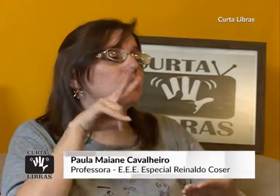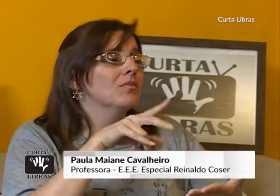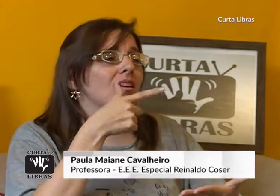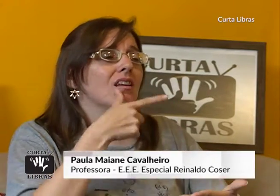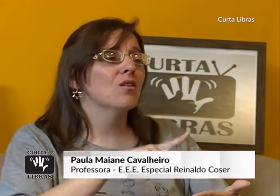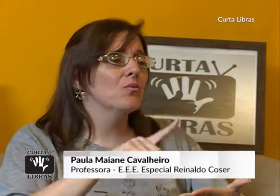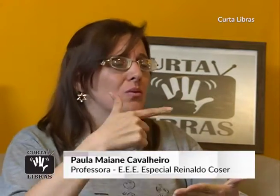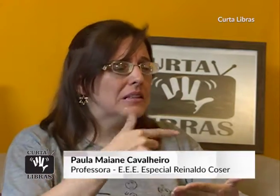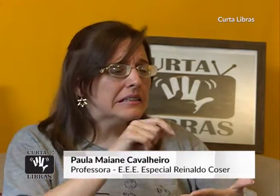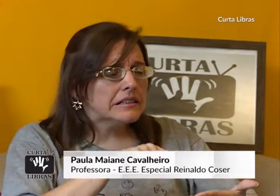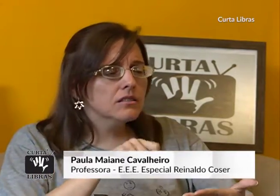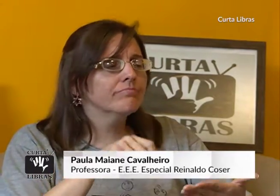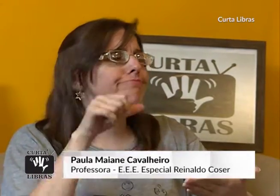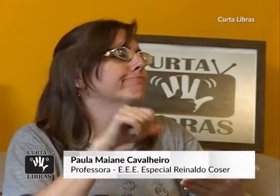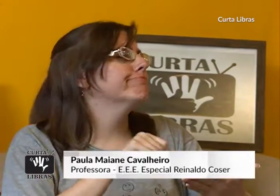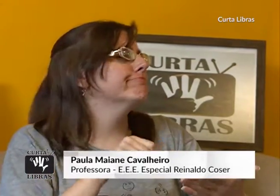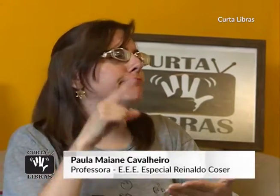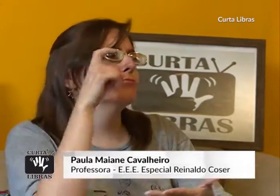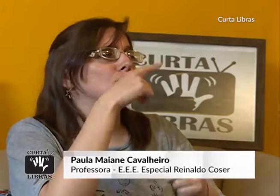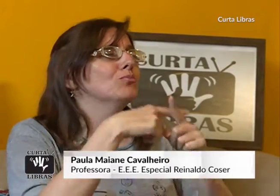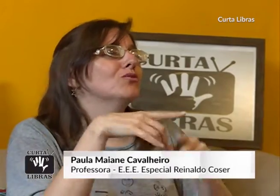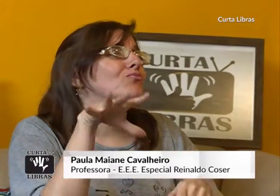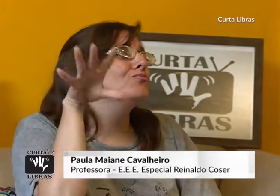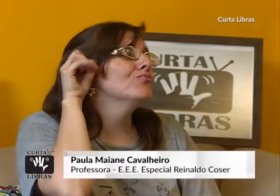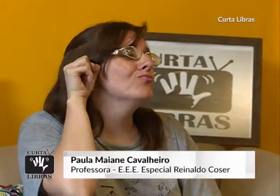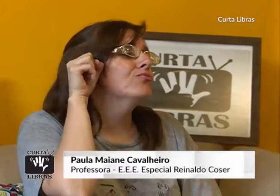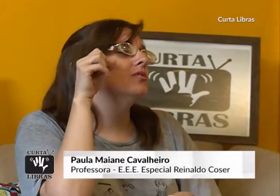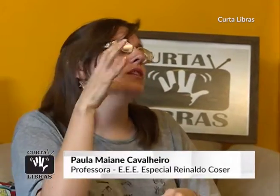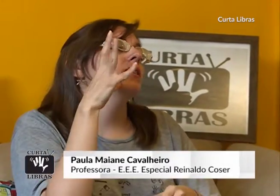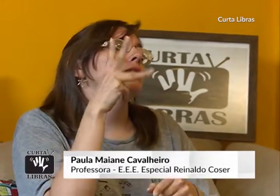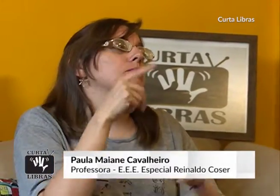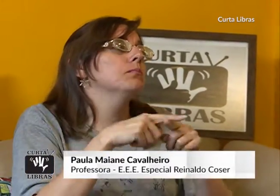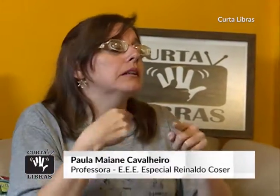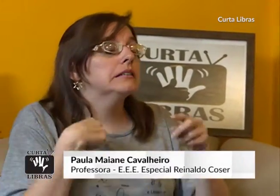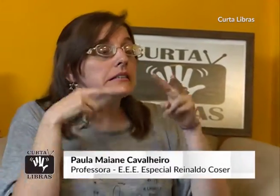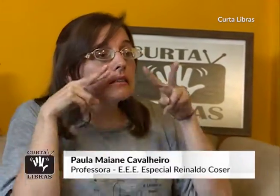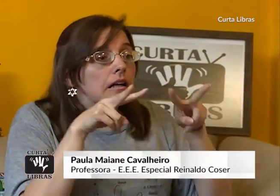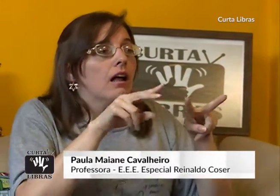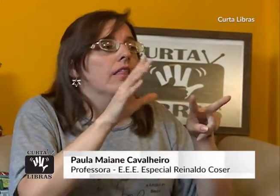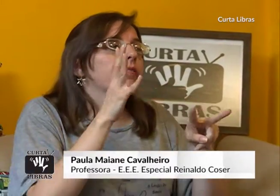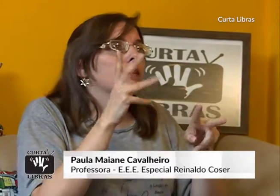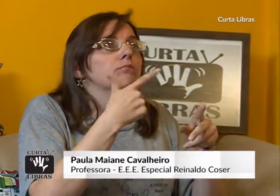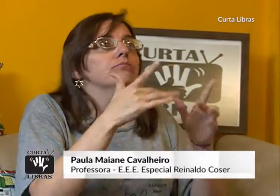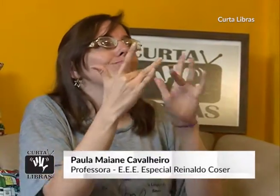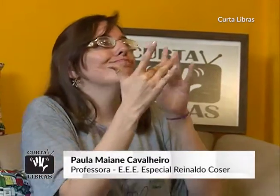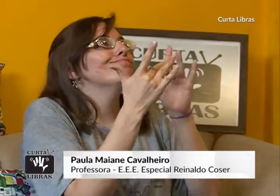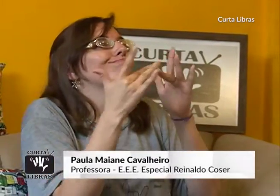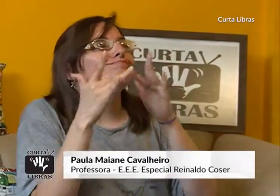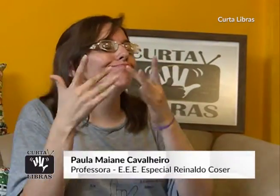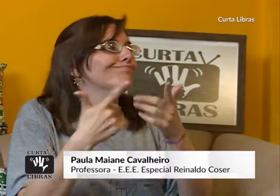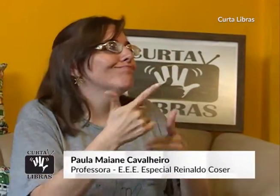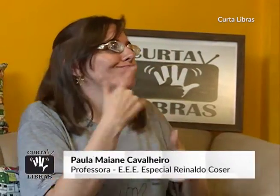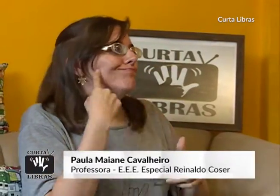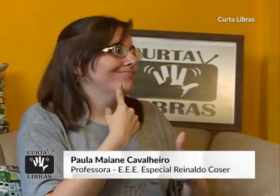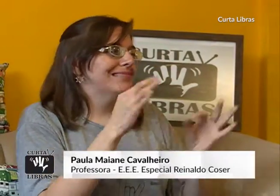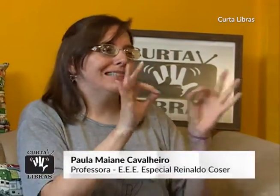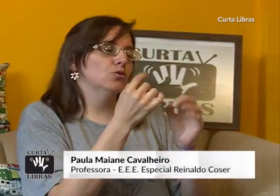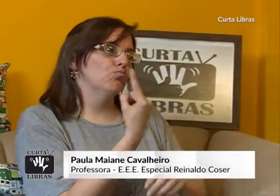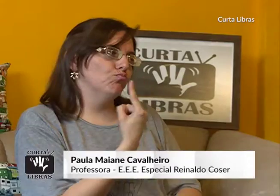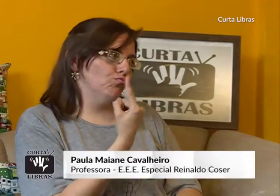português e eram em leitura escrita, o que para mim era muito difícil, porque eu não ouvia, então o processo foi um pouco mais lento. Eu não tinha contato